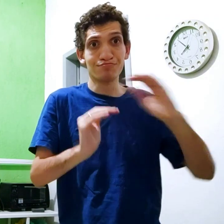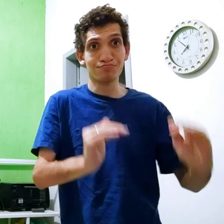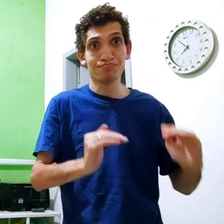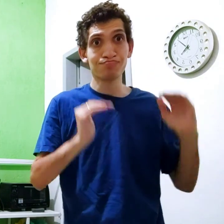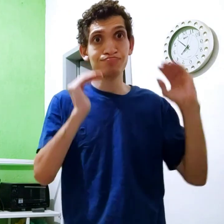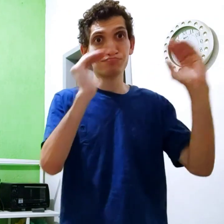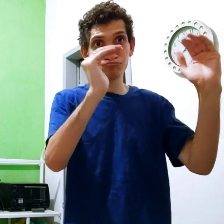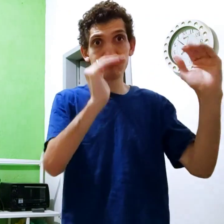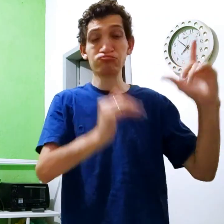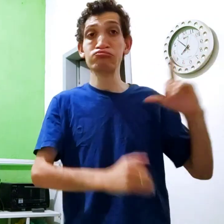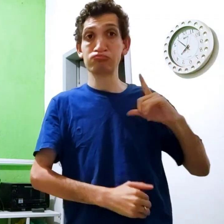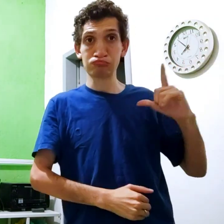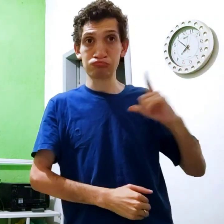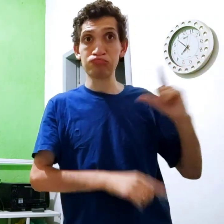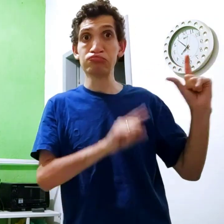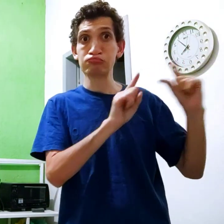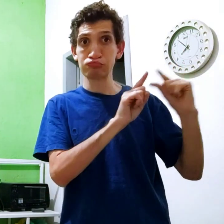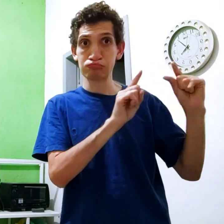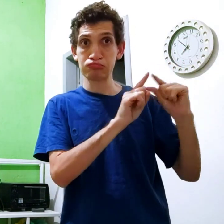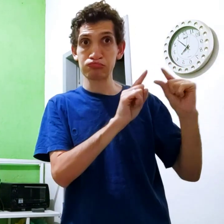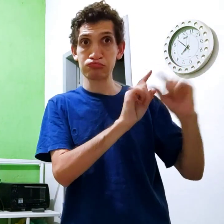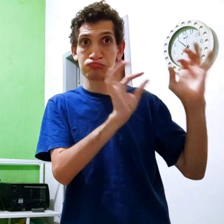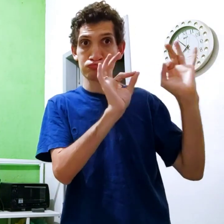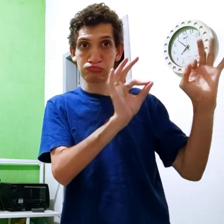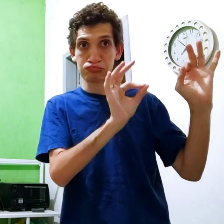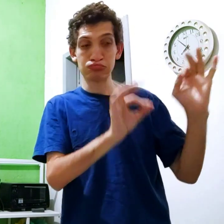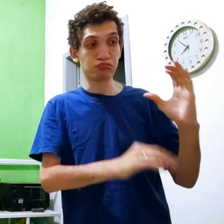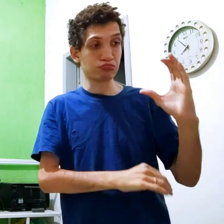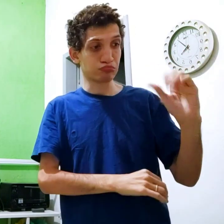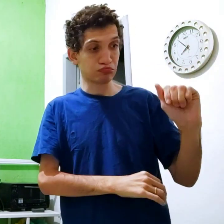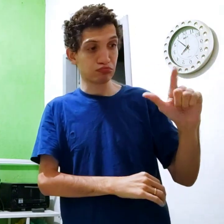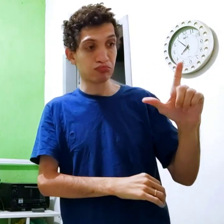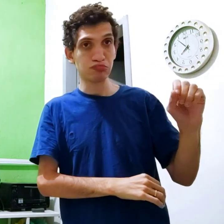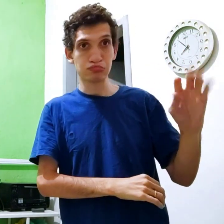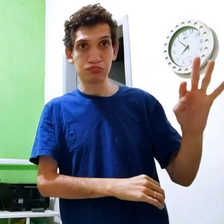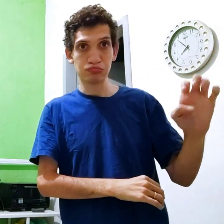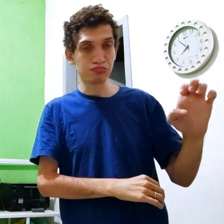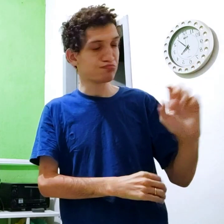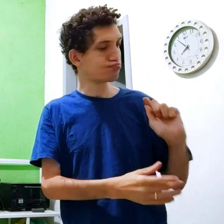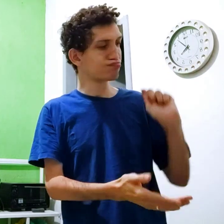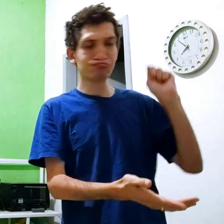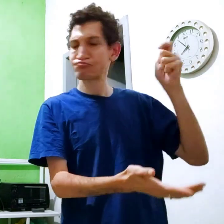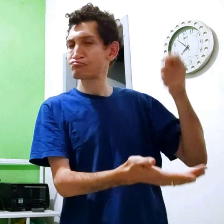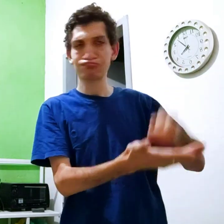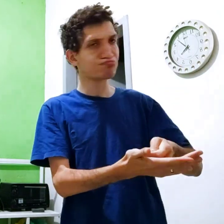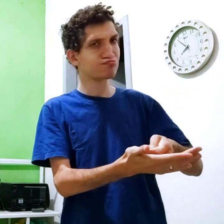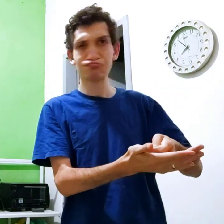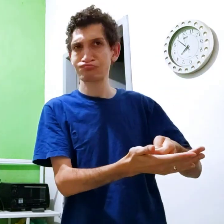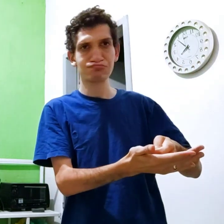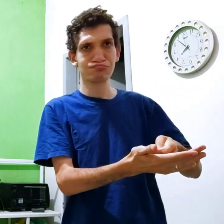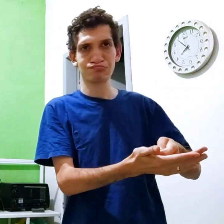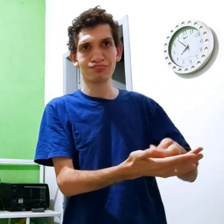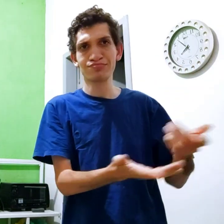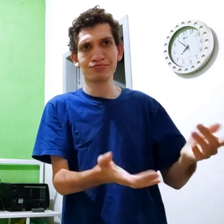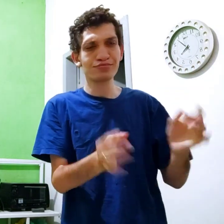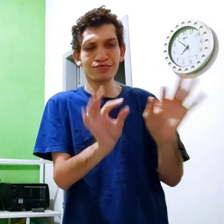Português normal Tem palavra certa ALOTE ALOTEAR Não pagar